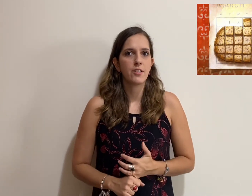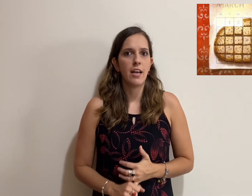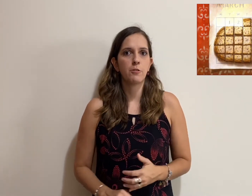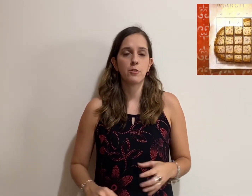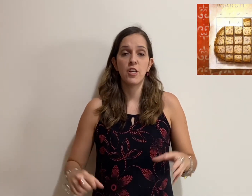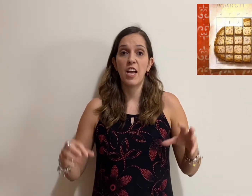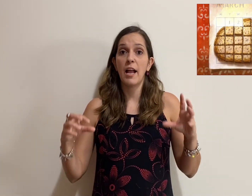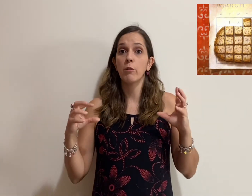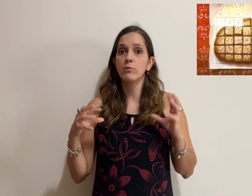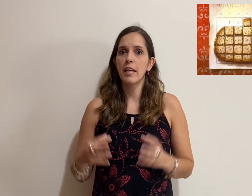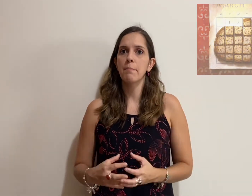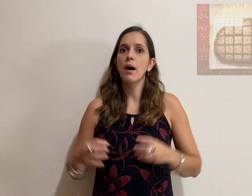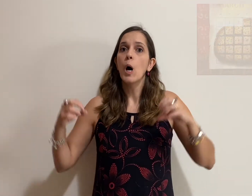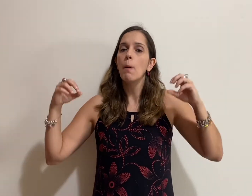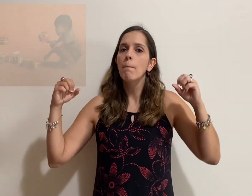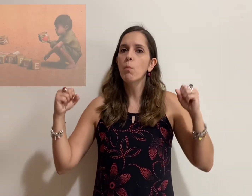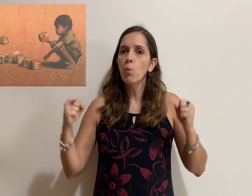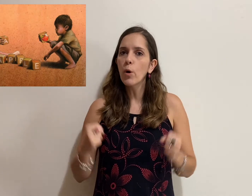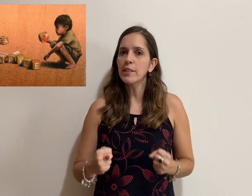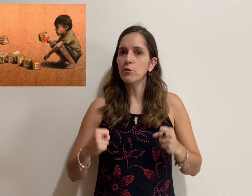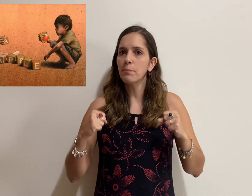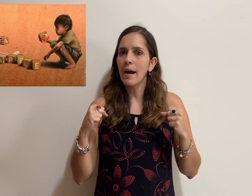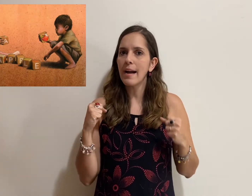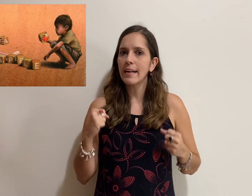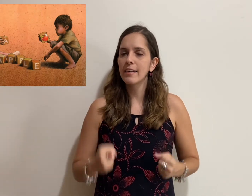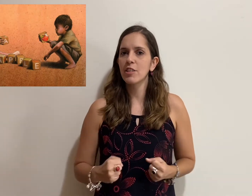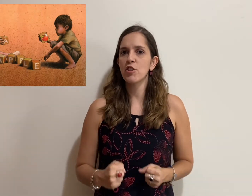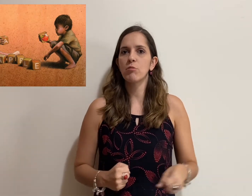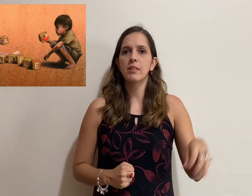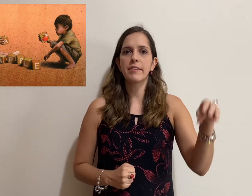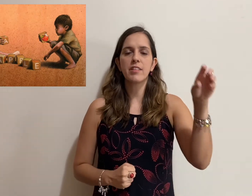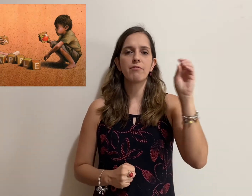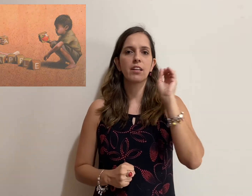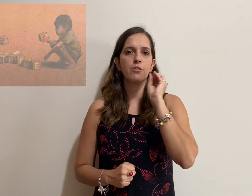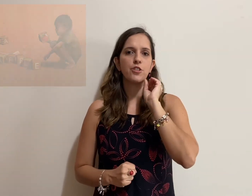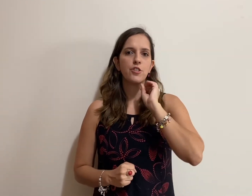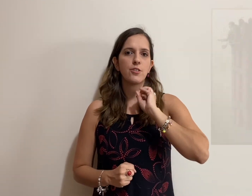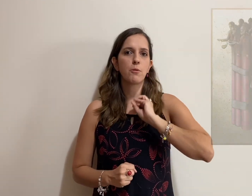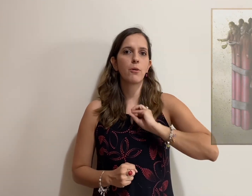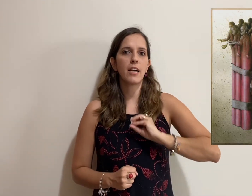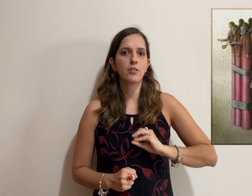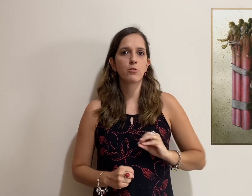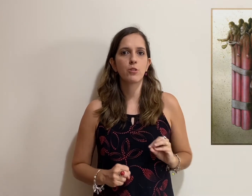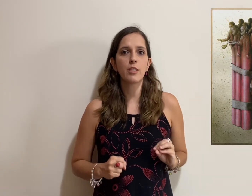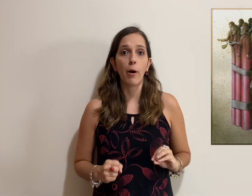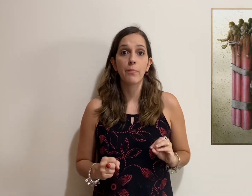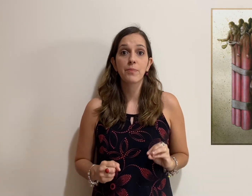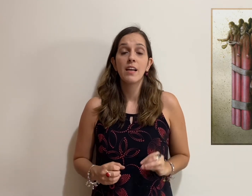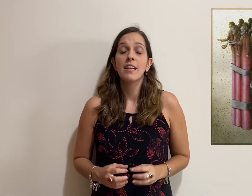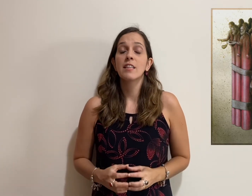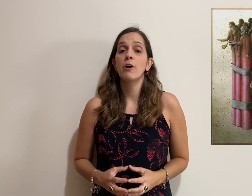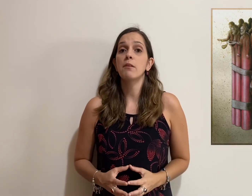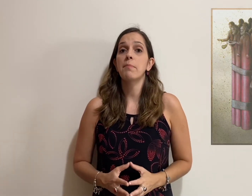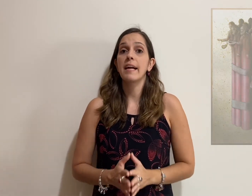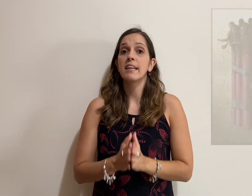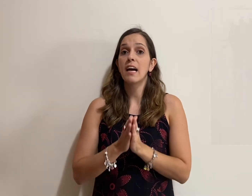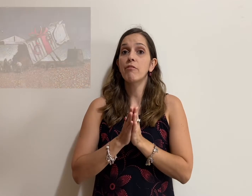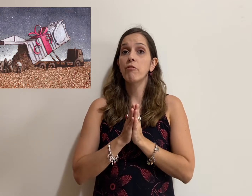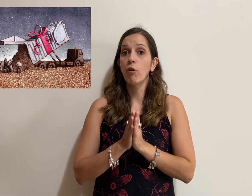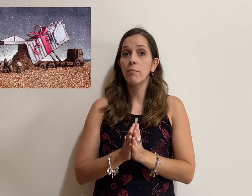certo? Ou seja, é um tema muito marcante quando ele está falando de desigualdade social. Então, ele pega na fome,